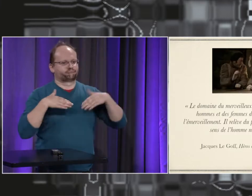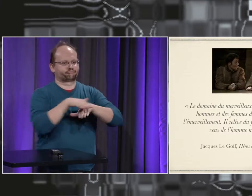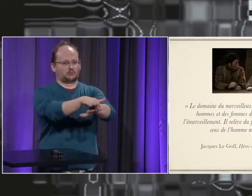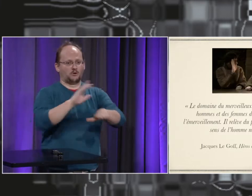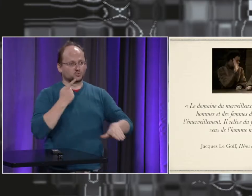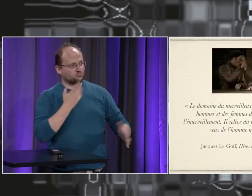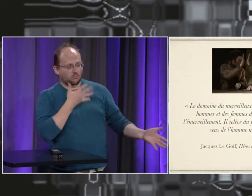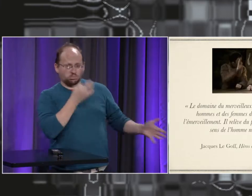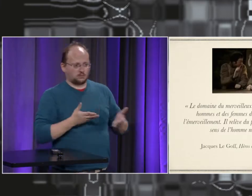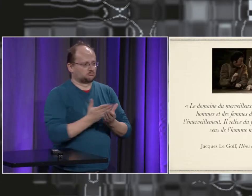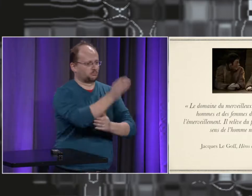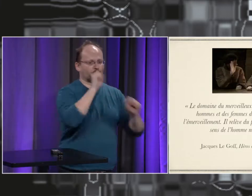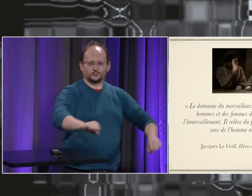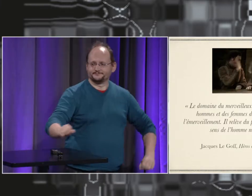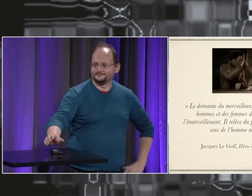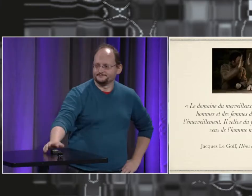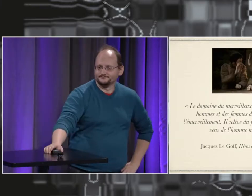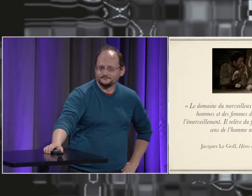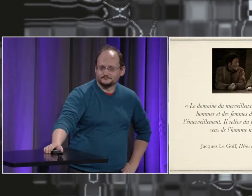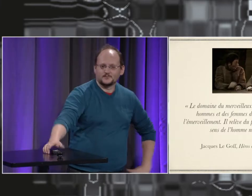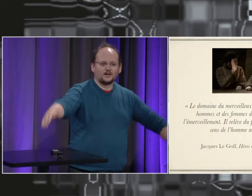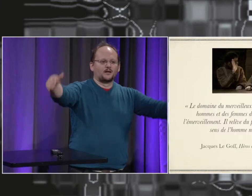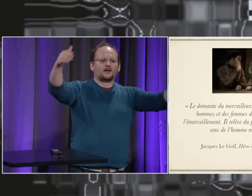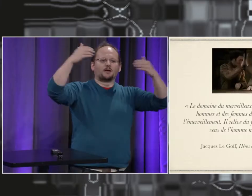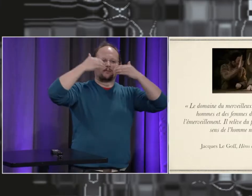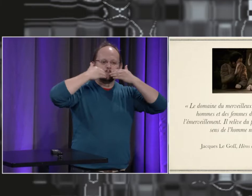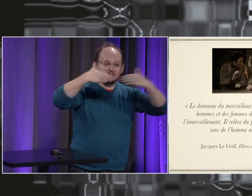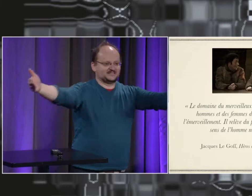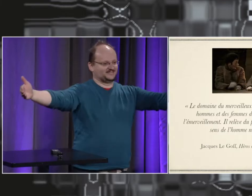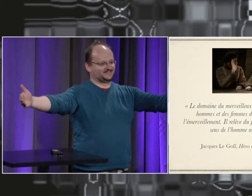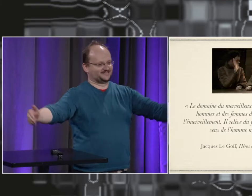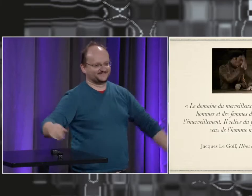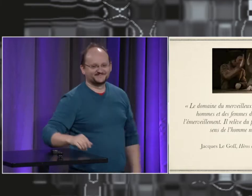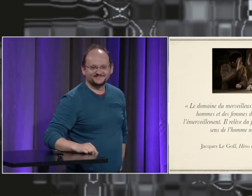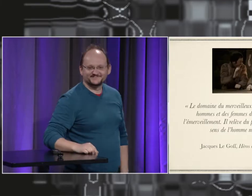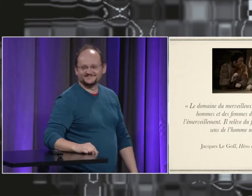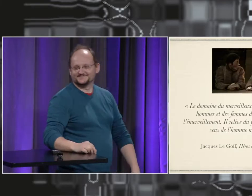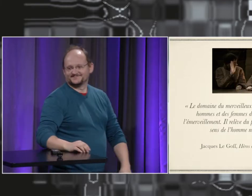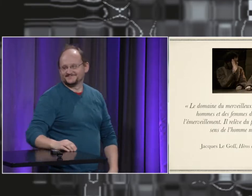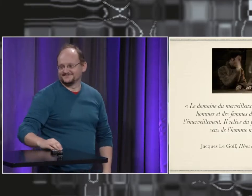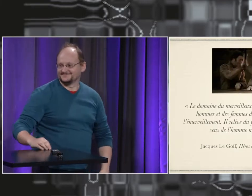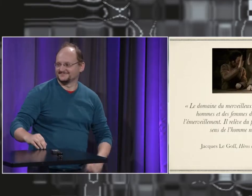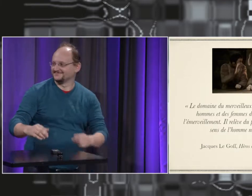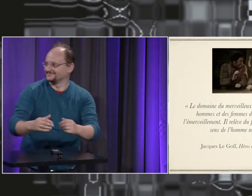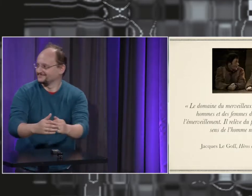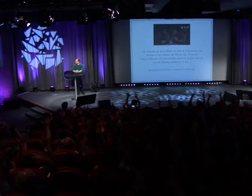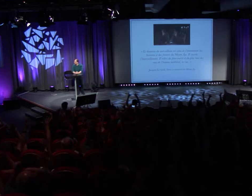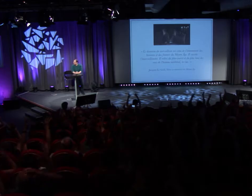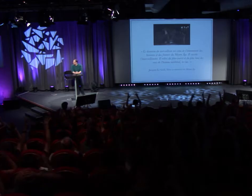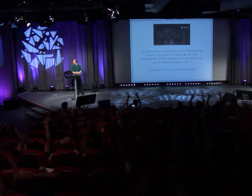et aujourd'hui on voit bien le lien entre la vue et la langue des signes et les gestes et on peut se dire que